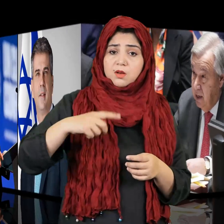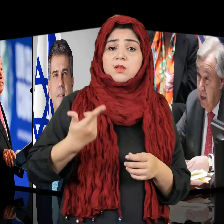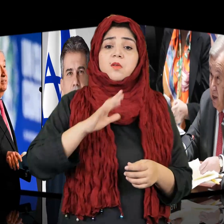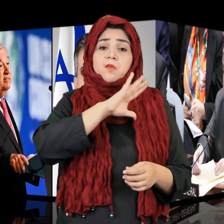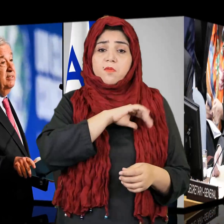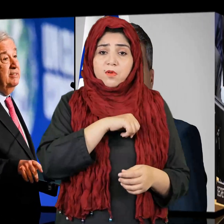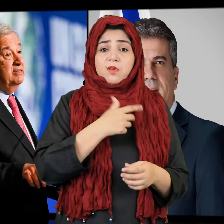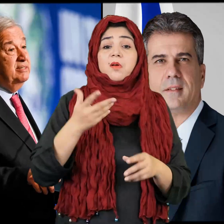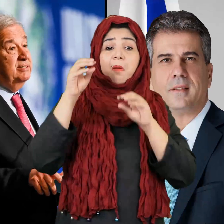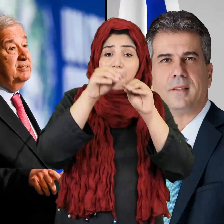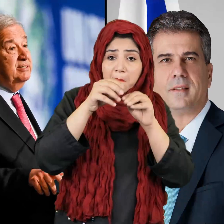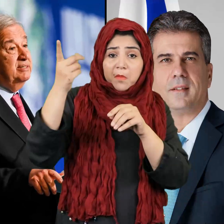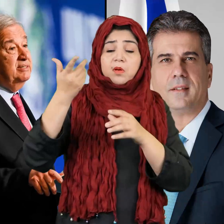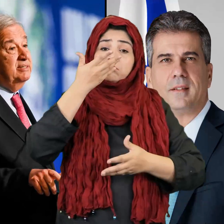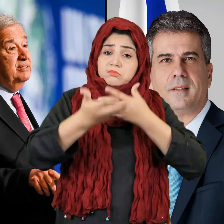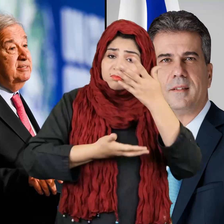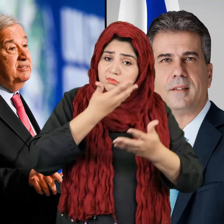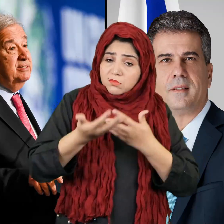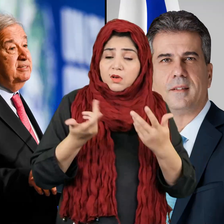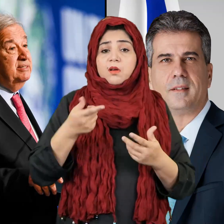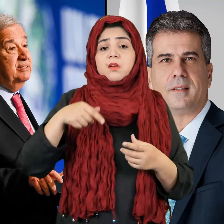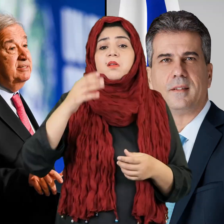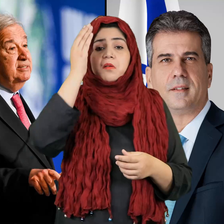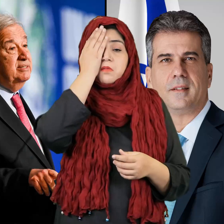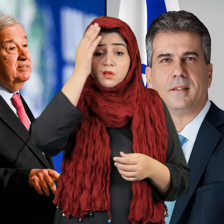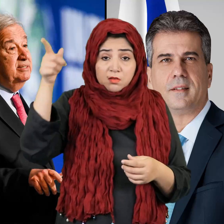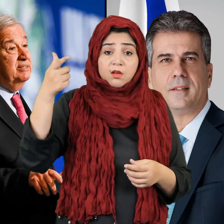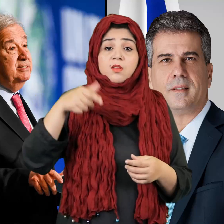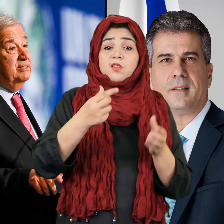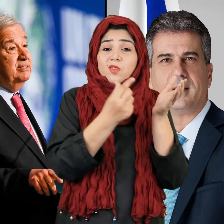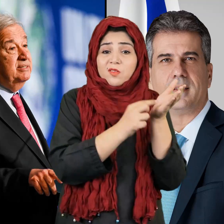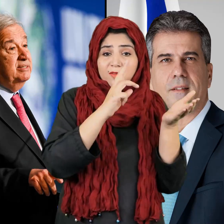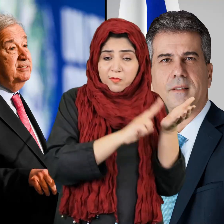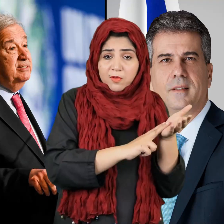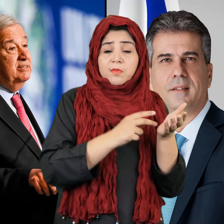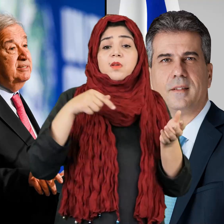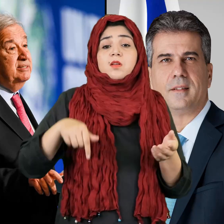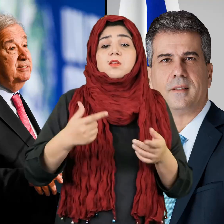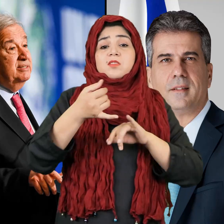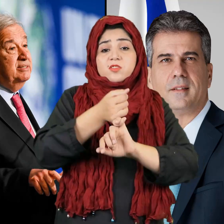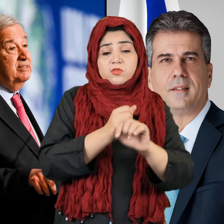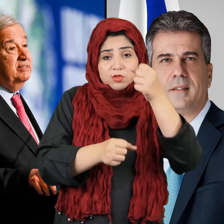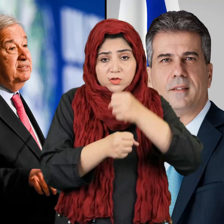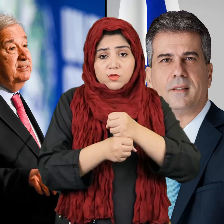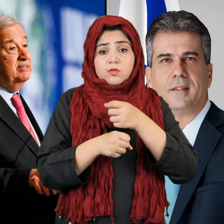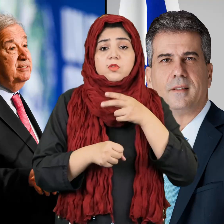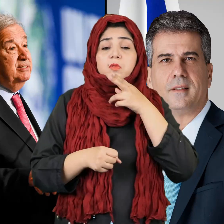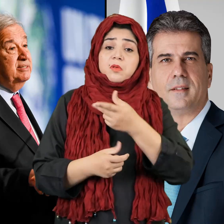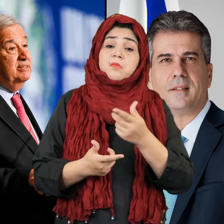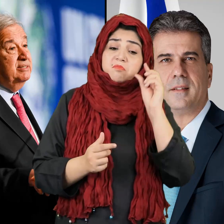दूसरी जाने फिलस्तीनियों की हमायत में बयान देने पर इस्राइल ने अक्वाम मुत्हिदा के सेक्रेटरी जनरल इंटोनियों